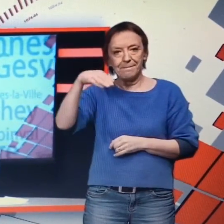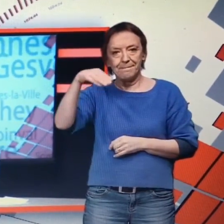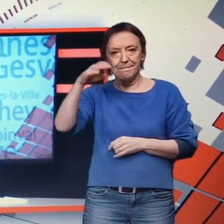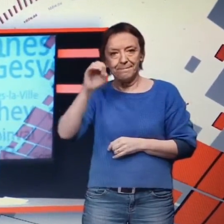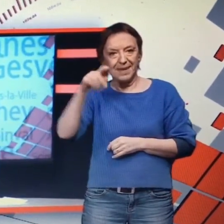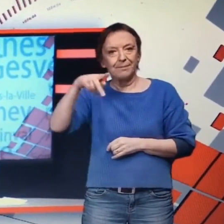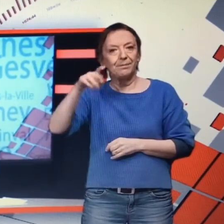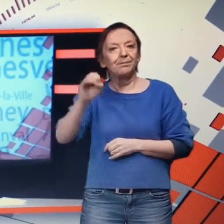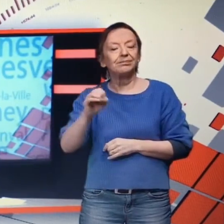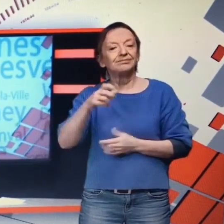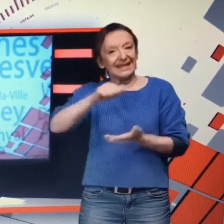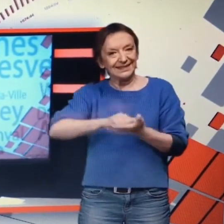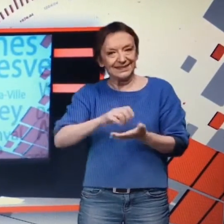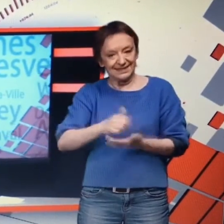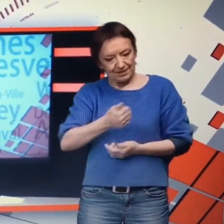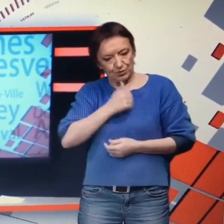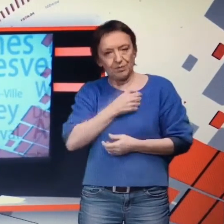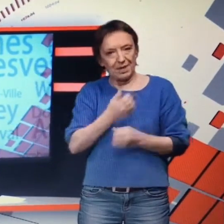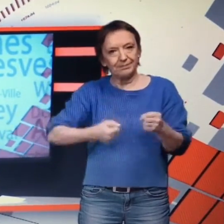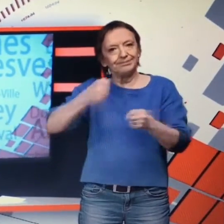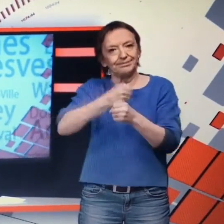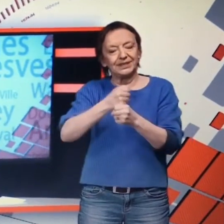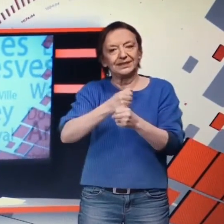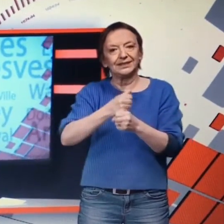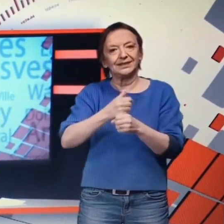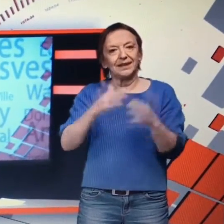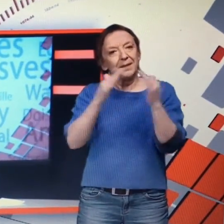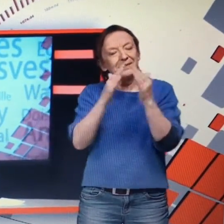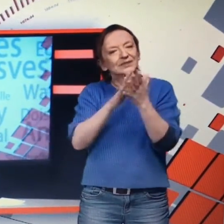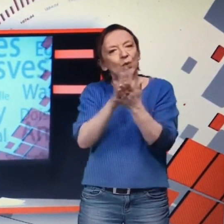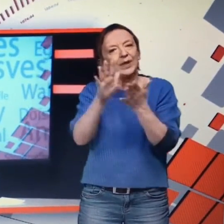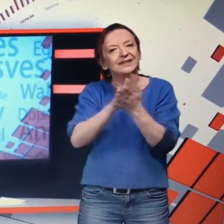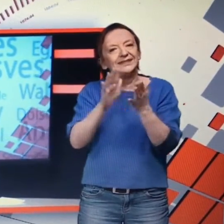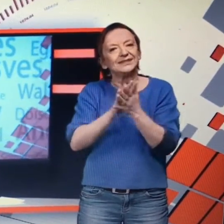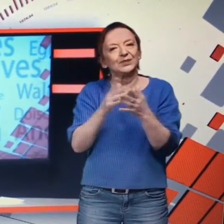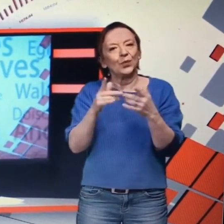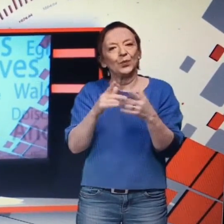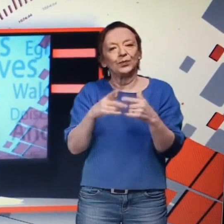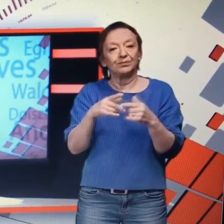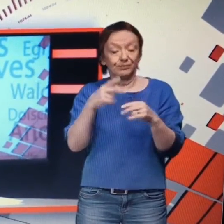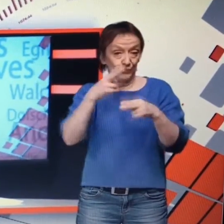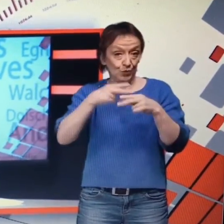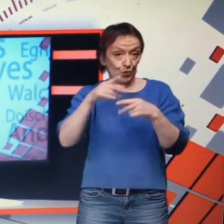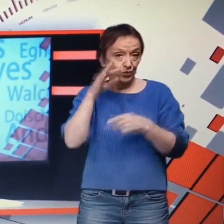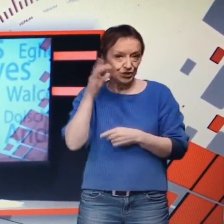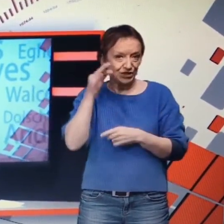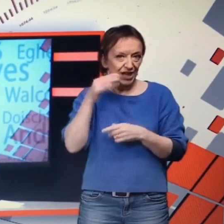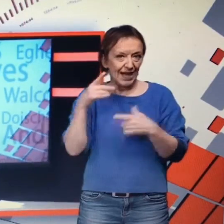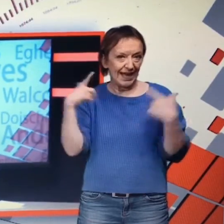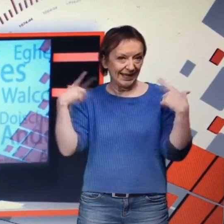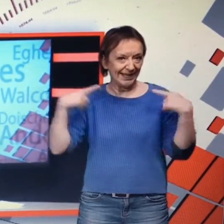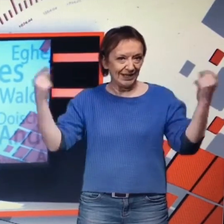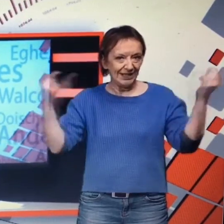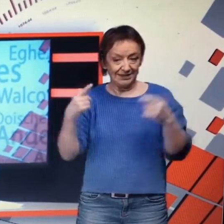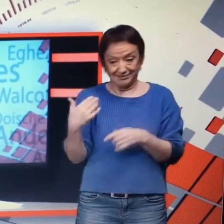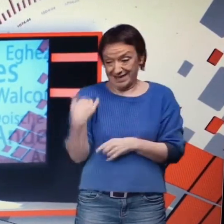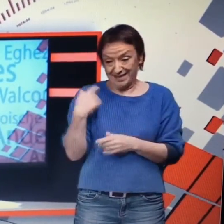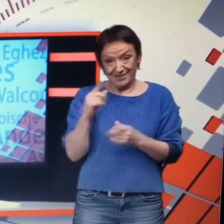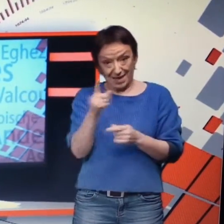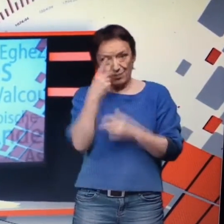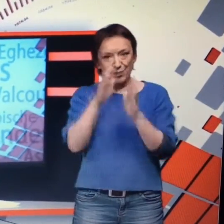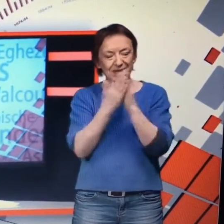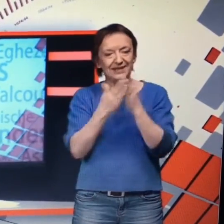'édition, Le chat ailé. Elle vient d'ailleurs de sortir son premier livre de jeunesse, préfacé par un certain Julien Doré.